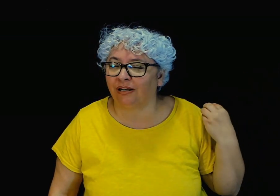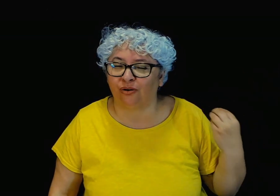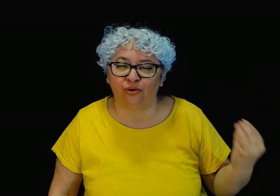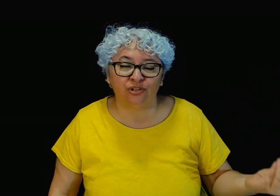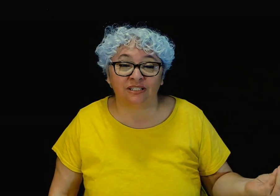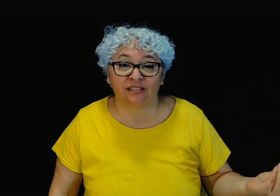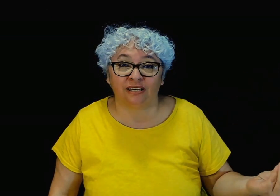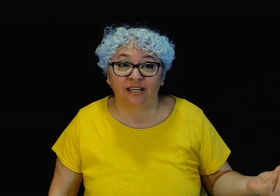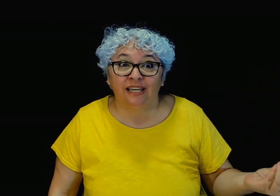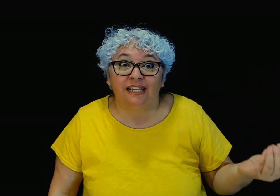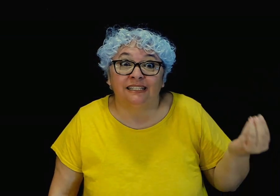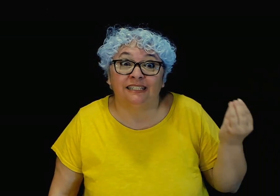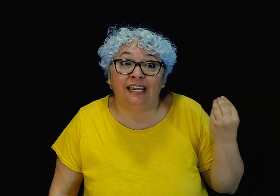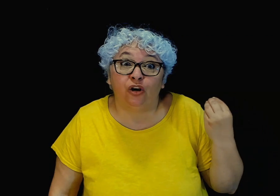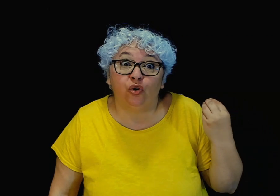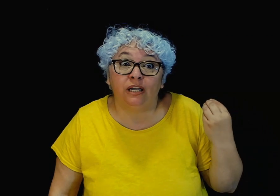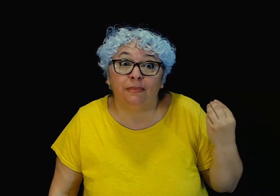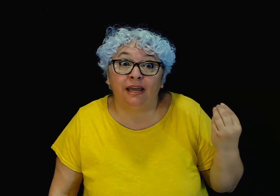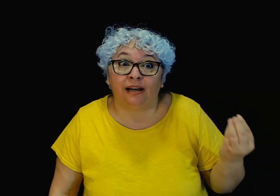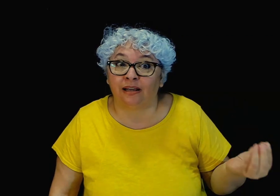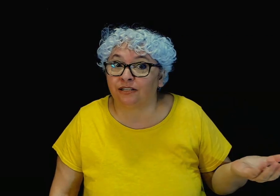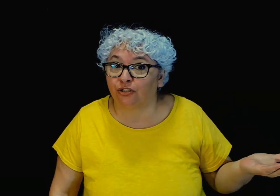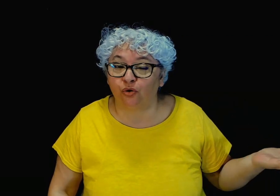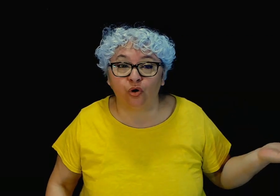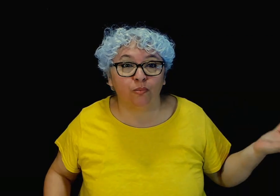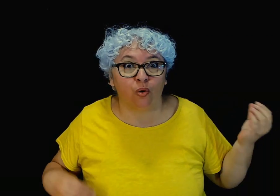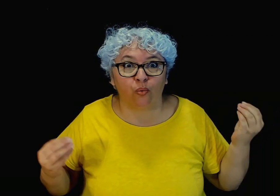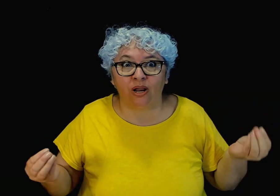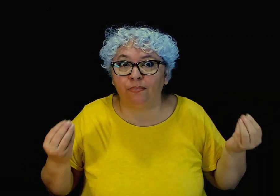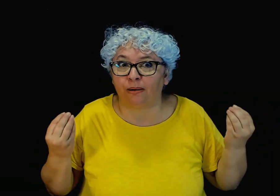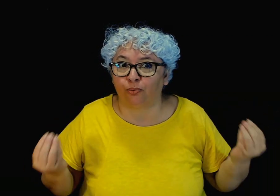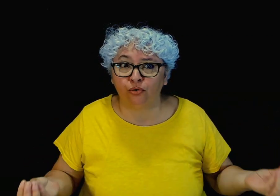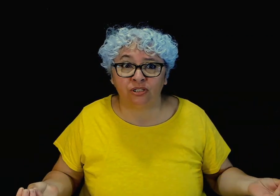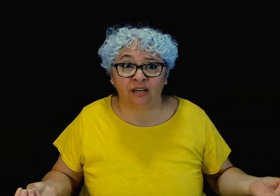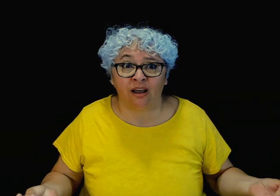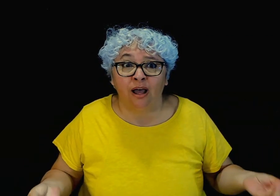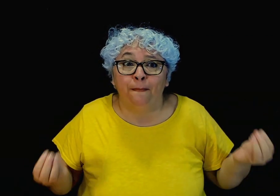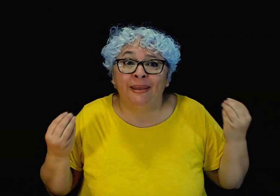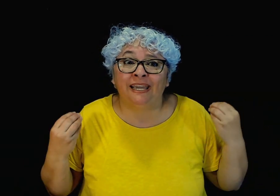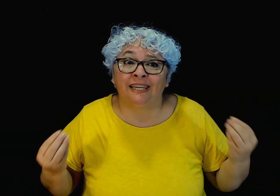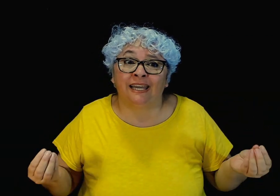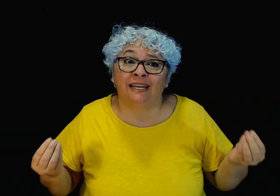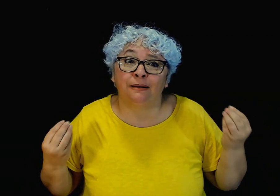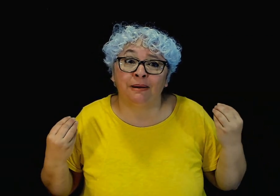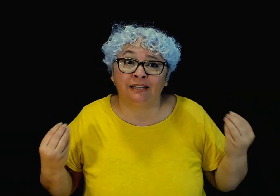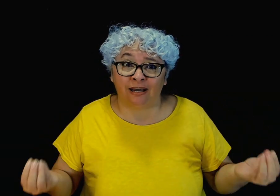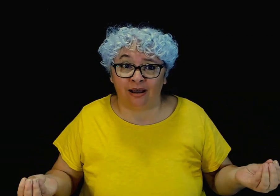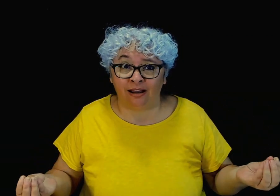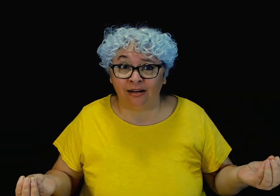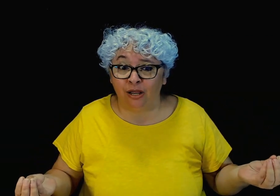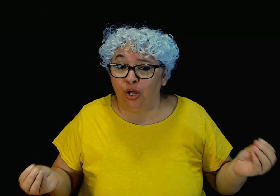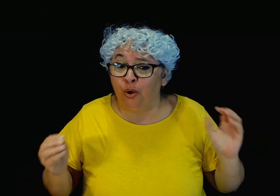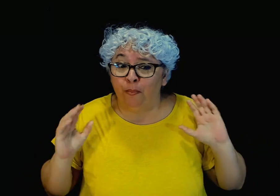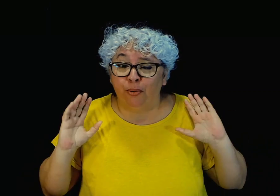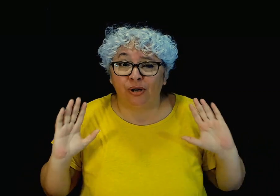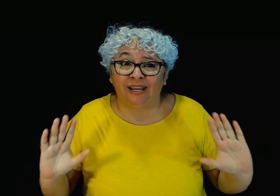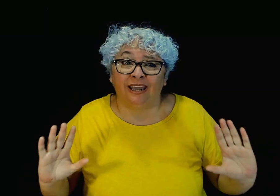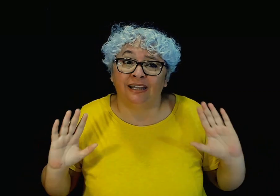el coche llego que me arrastro como una babosa me quieren matar por qué